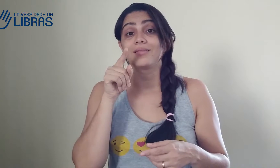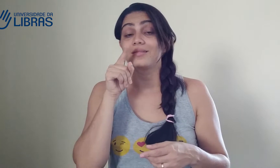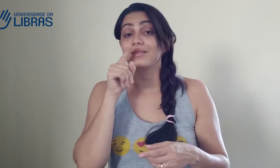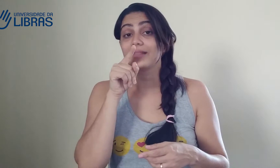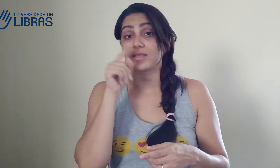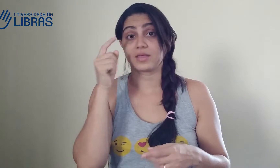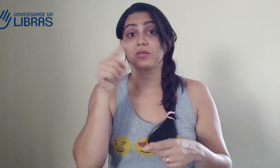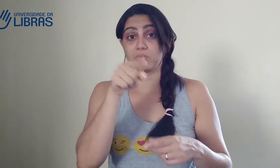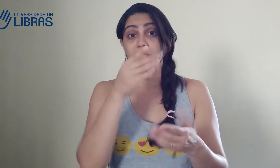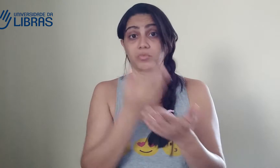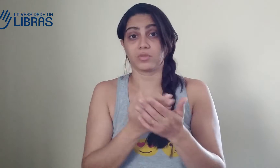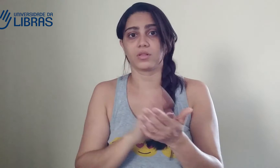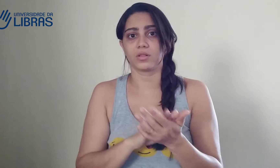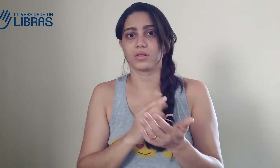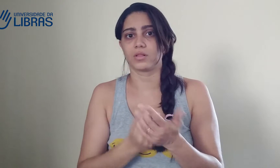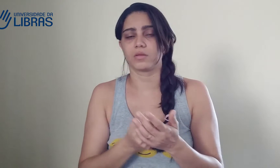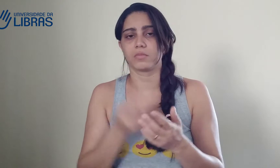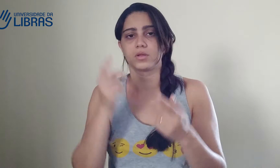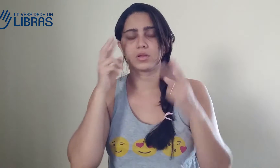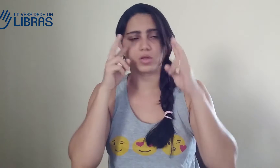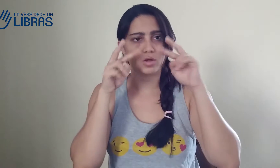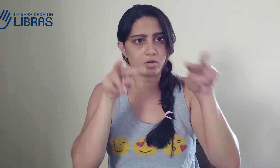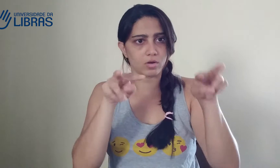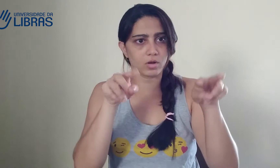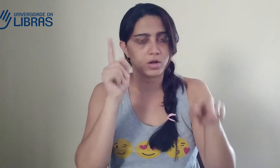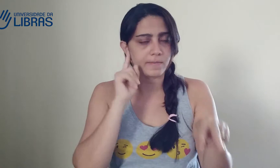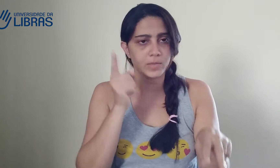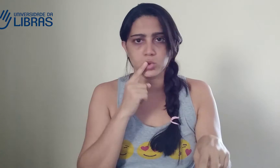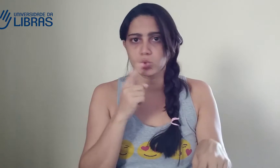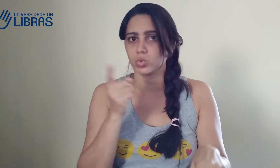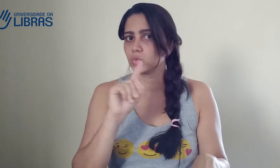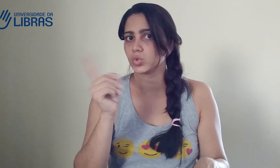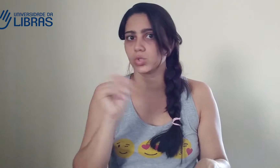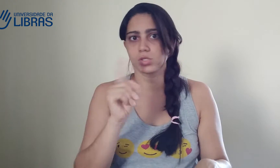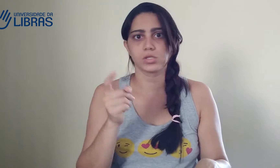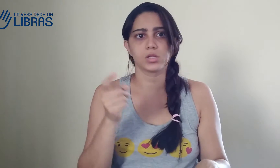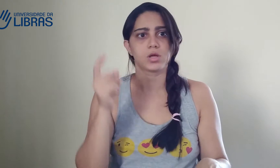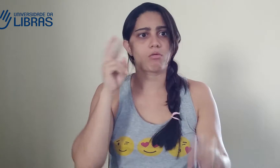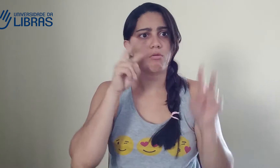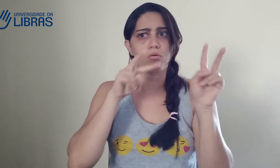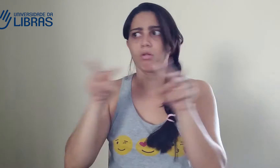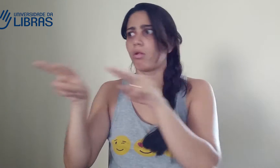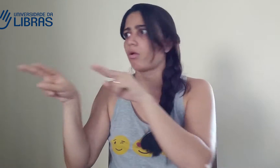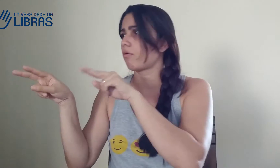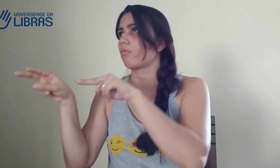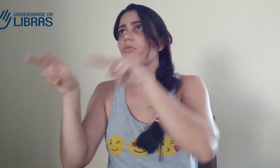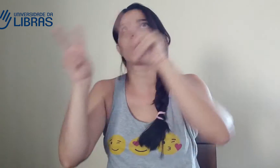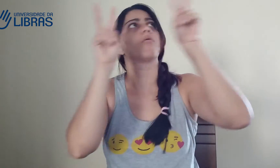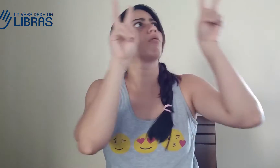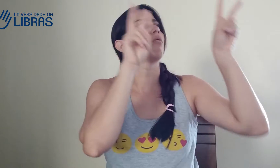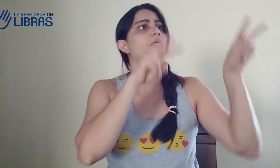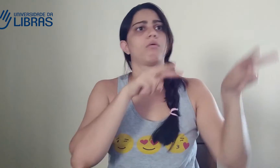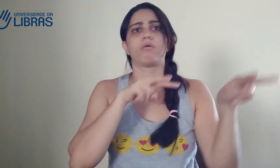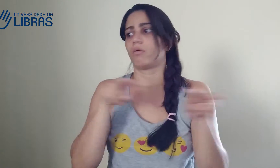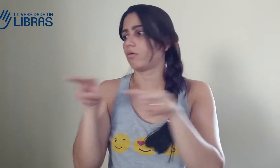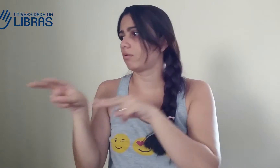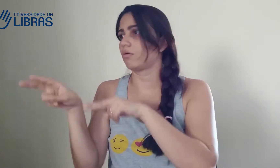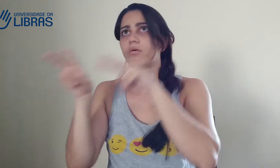o intérprete pode passar para ele emoção se o intérprete está todo, assim, aquela sinalação difícil, morta, assim.